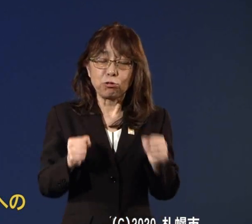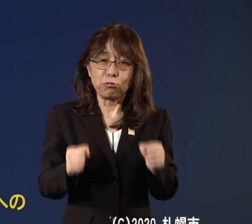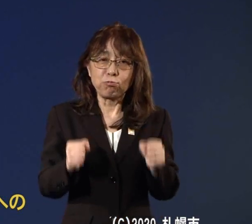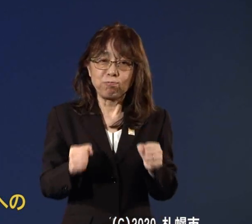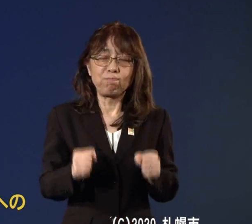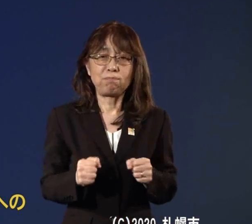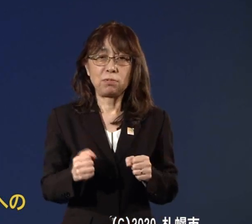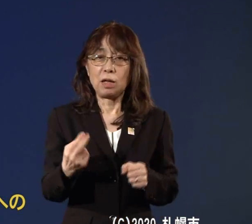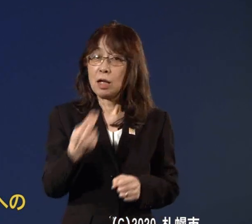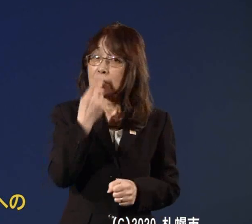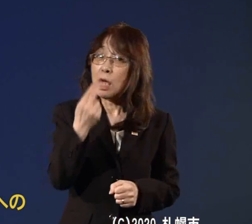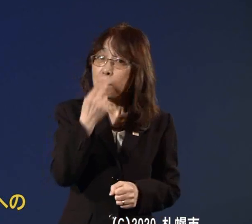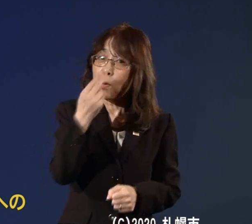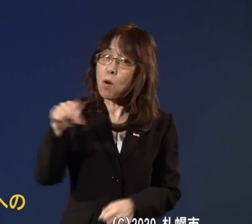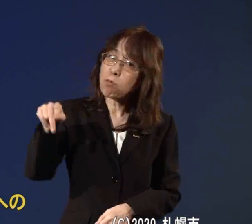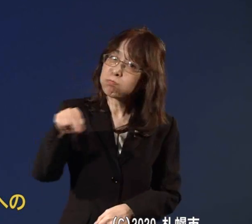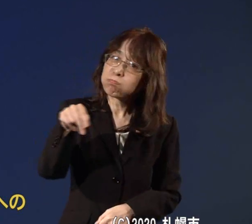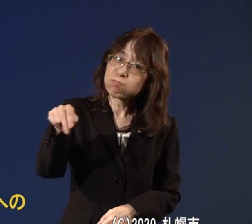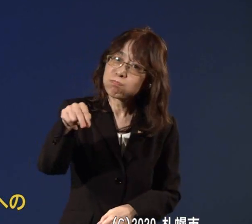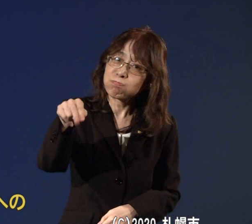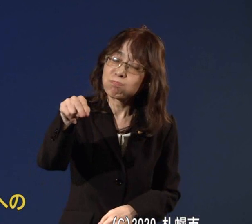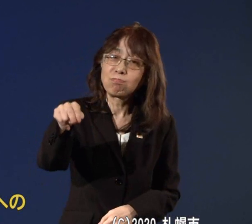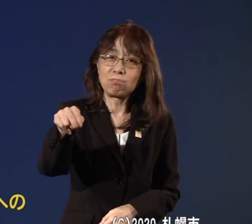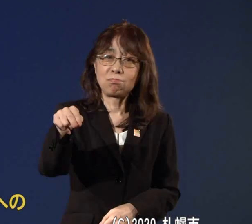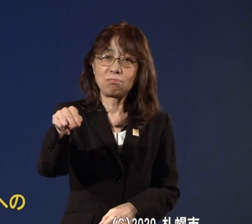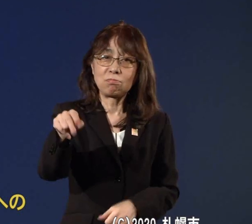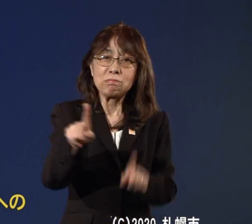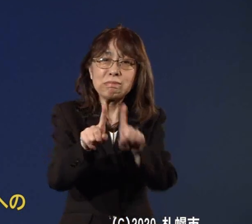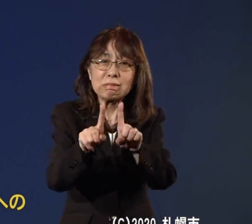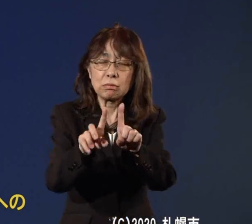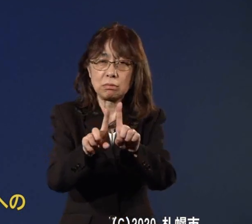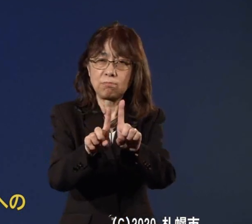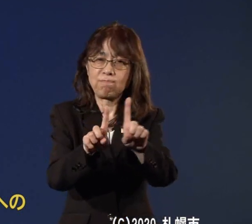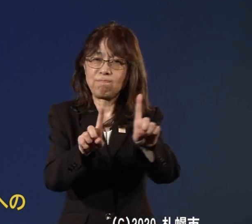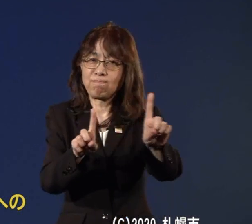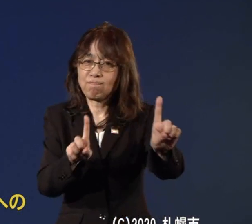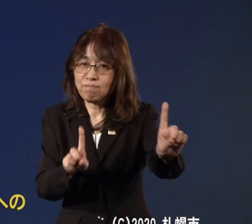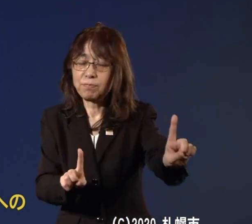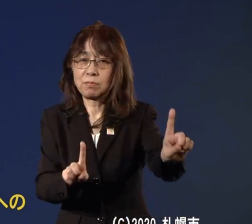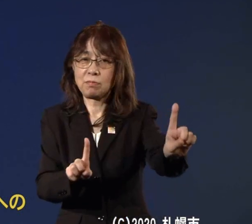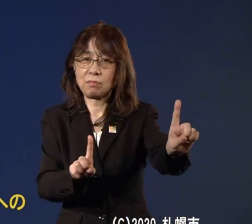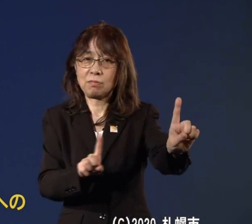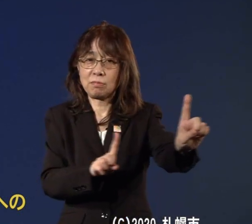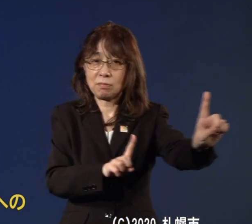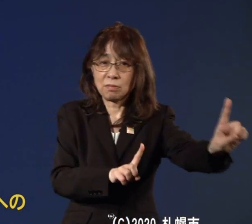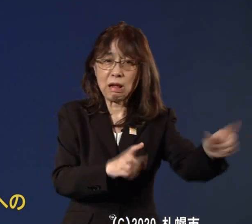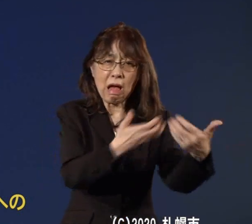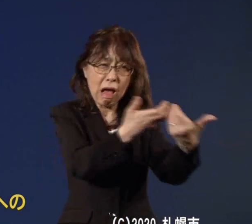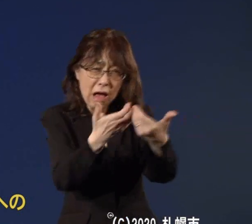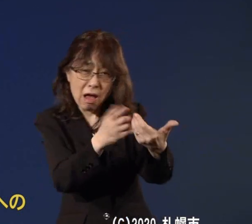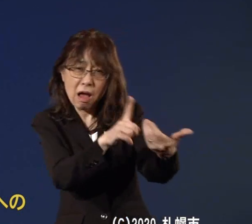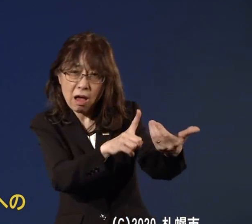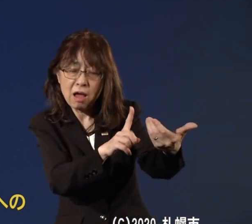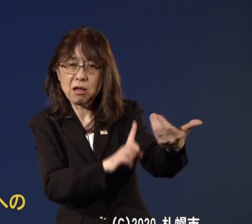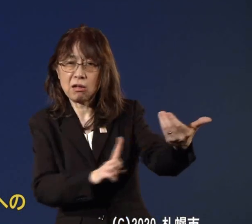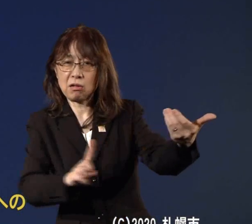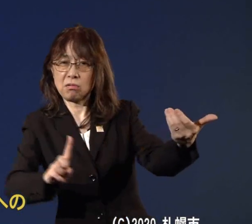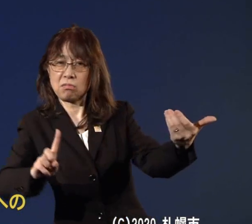きも人との距離を取っていただく込み合った場所では避けていただくというような行動をお願いをしたい